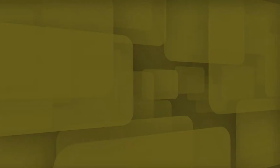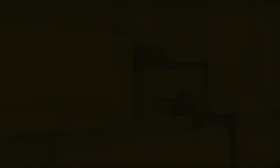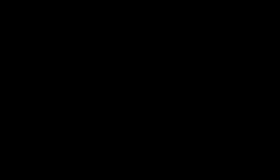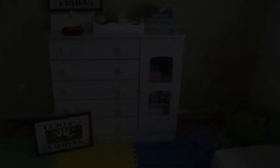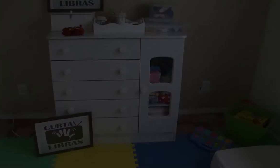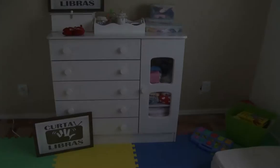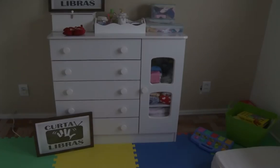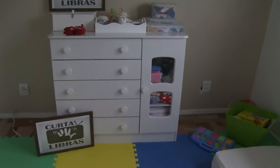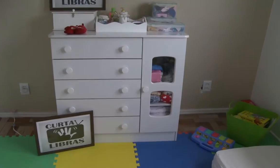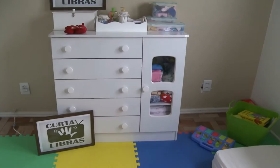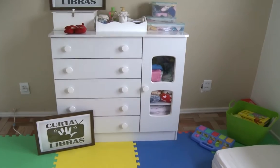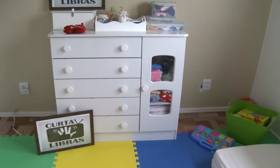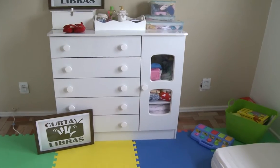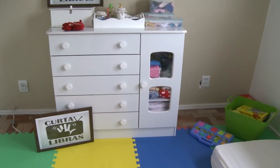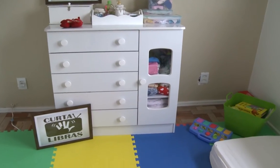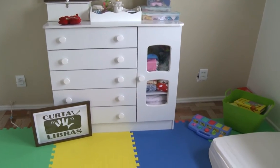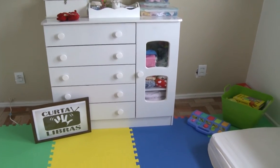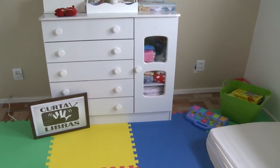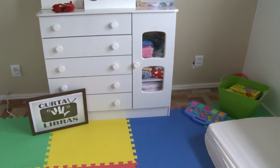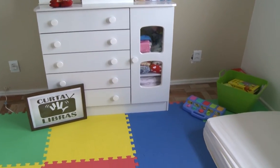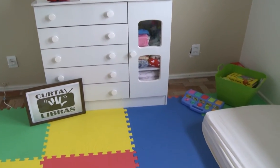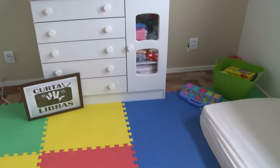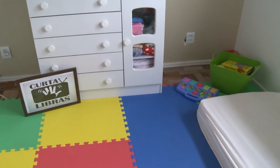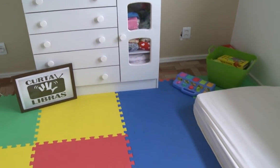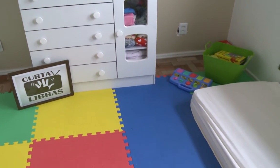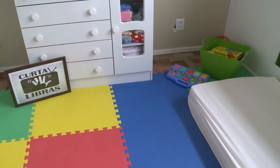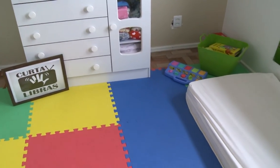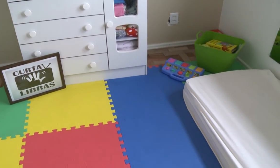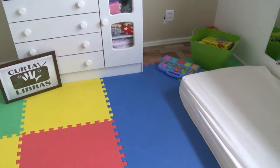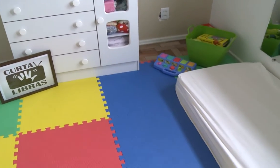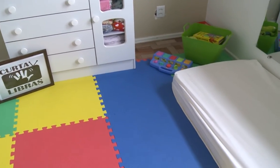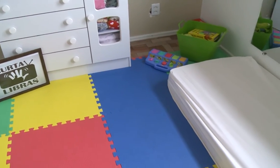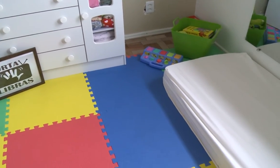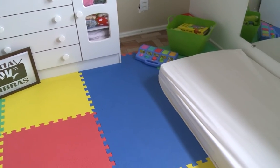Tachten Tommen Ecológico Tão Tão